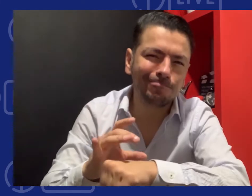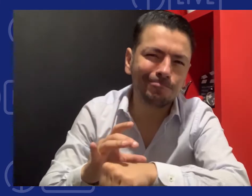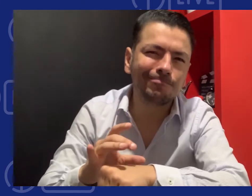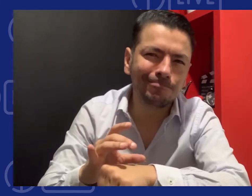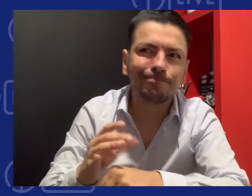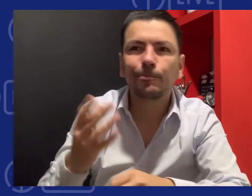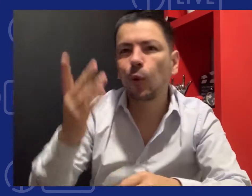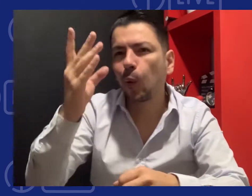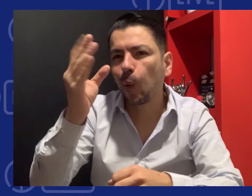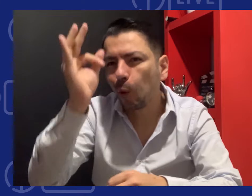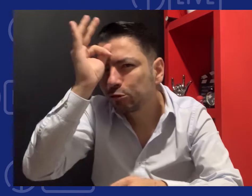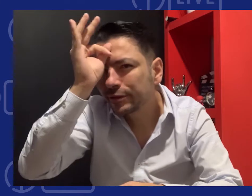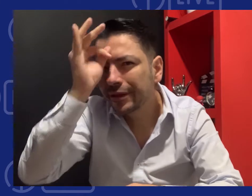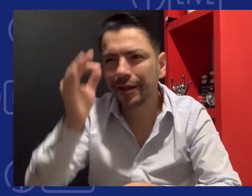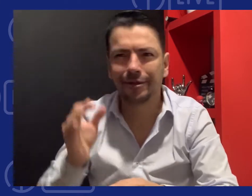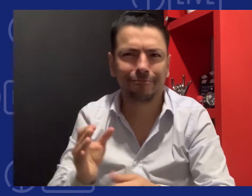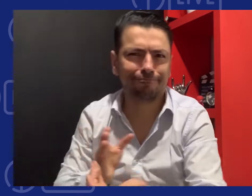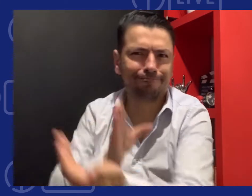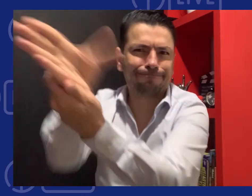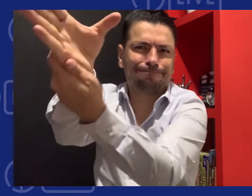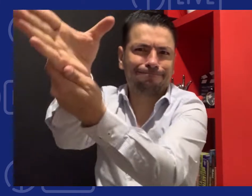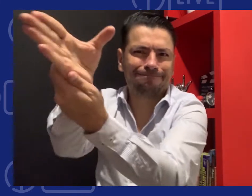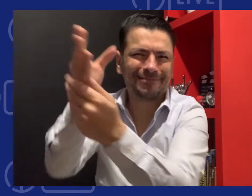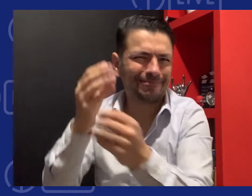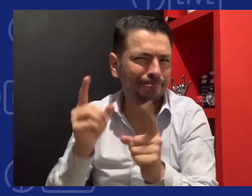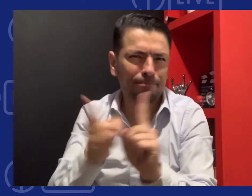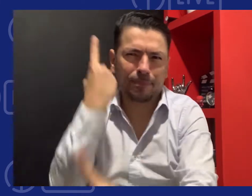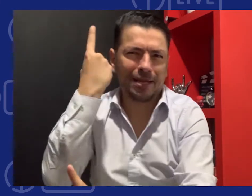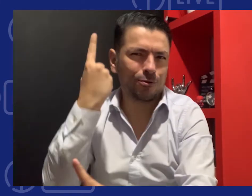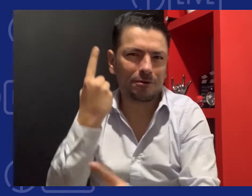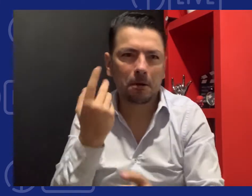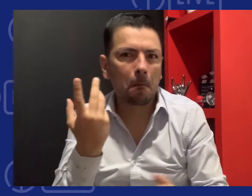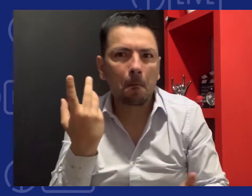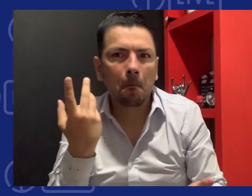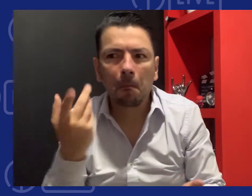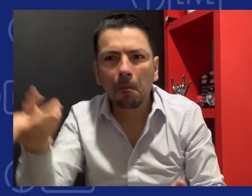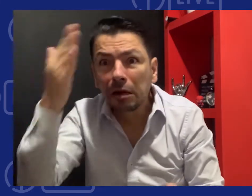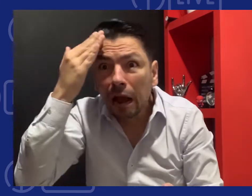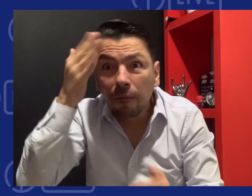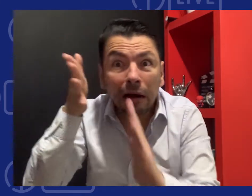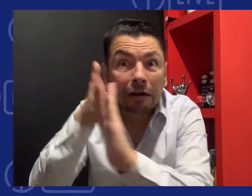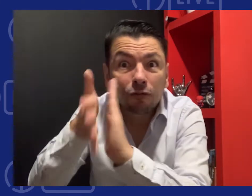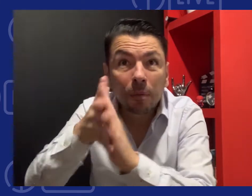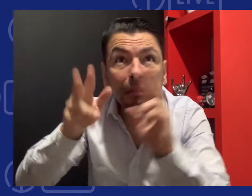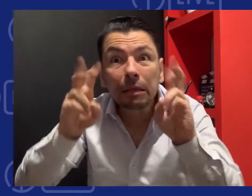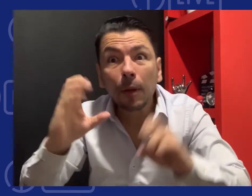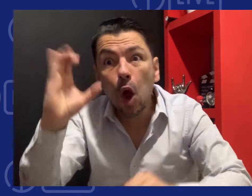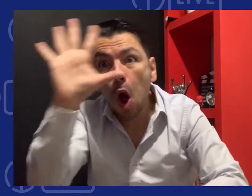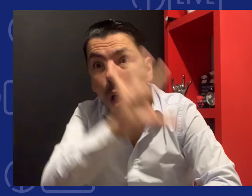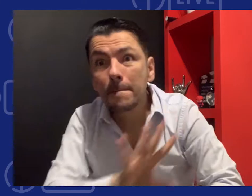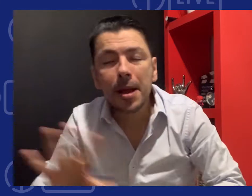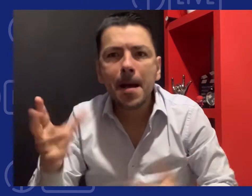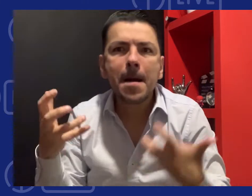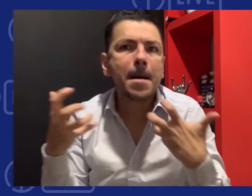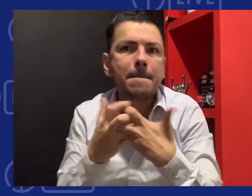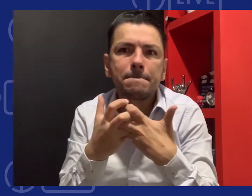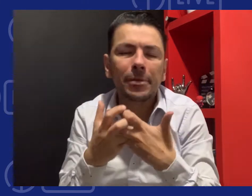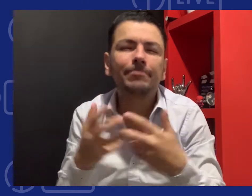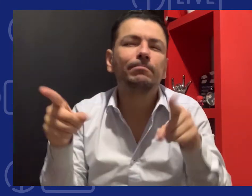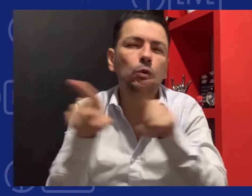área médica, el sector de la salud. Es el primer lugar donde se dirigen, porque